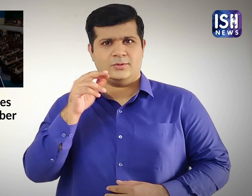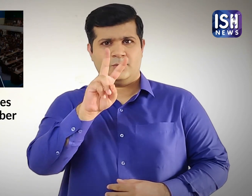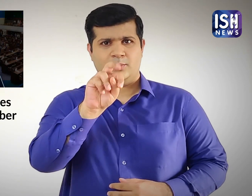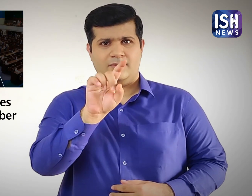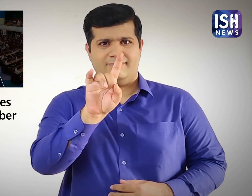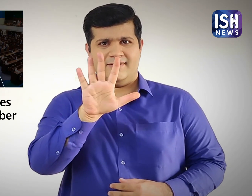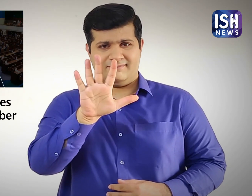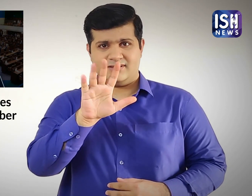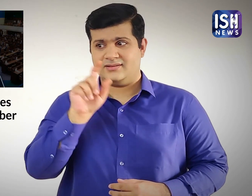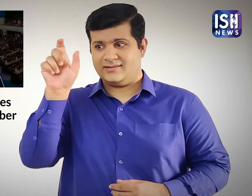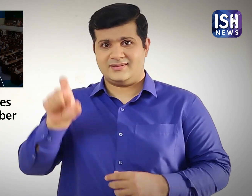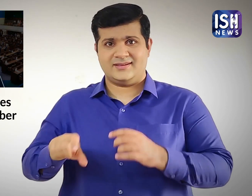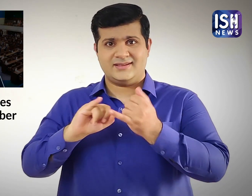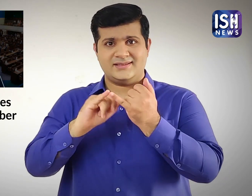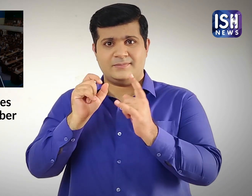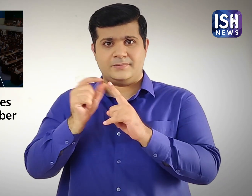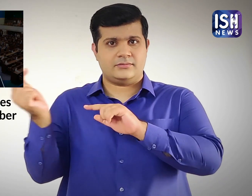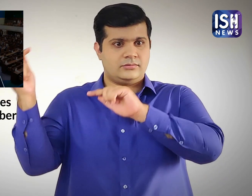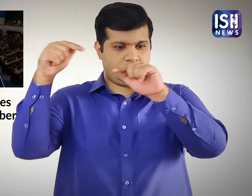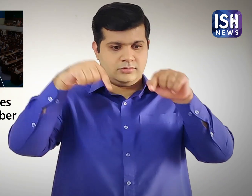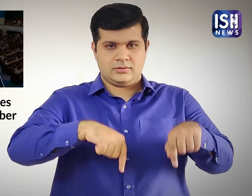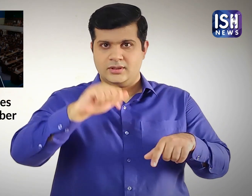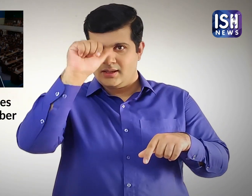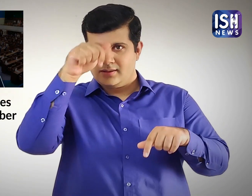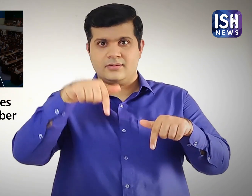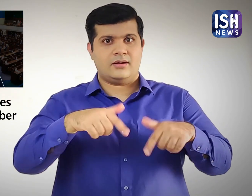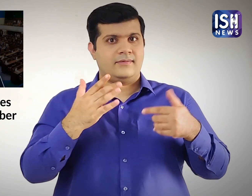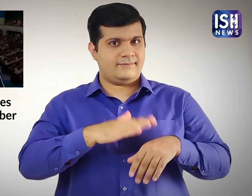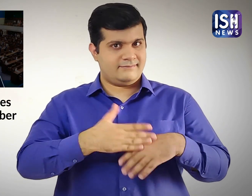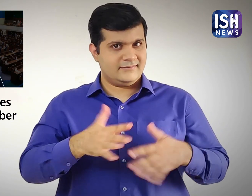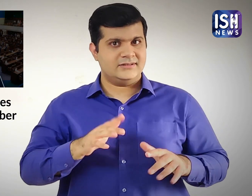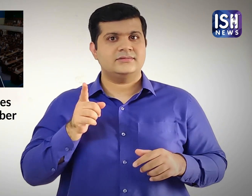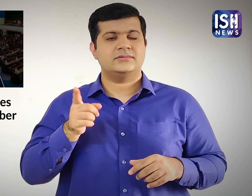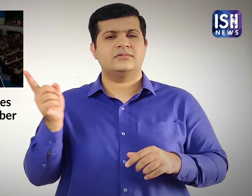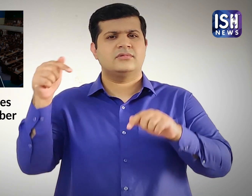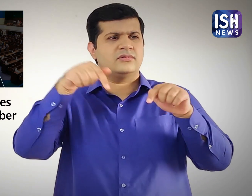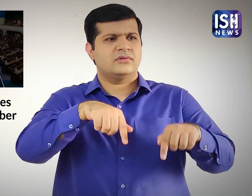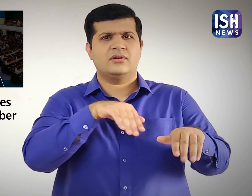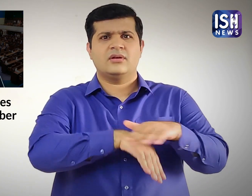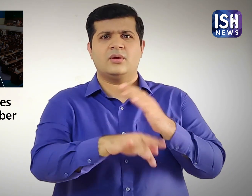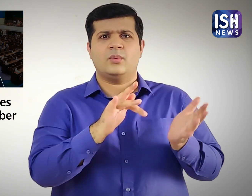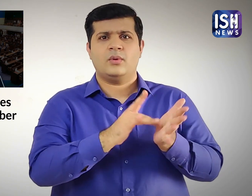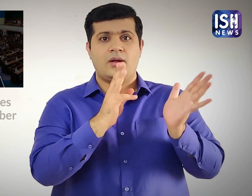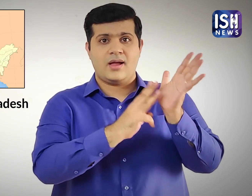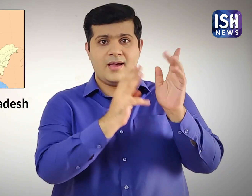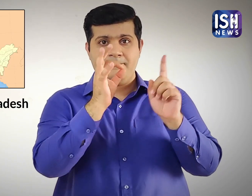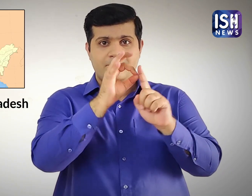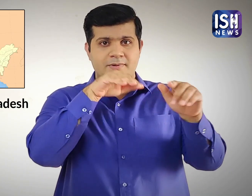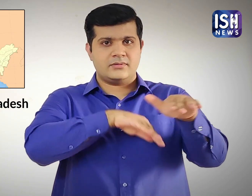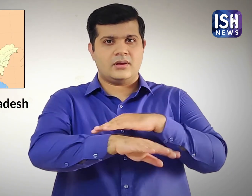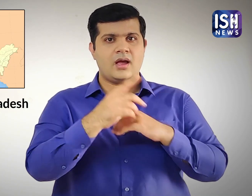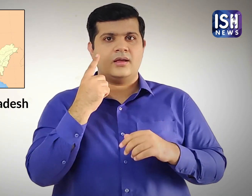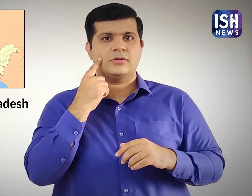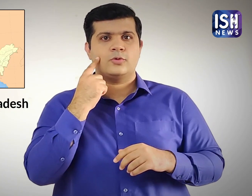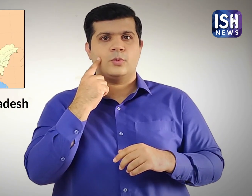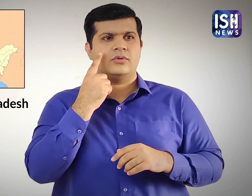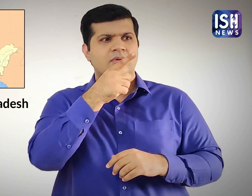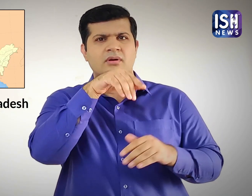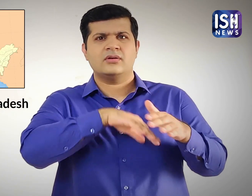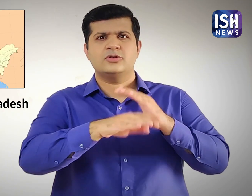मैं 2015 में वह भारत आई और स्वयम सेवक के रूप में एक महीने